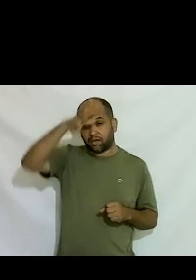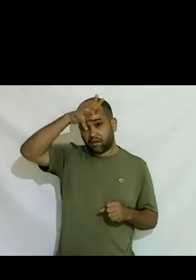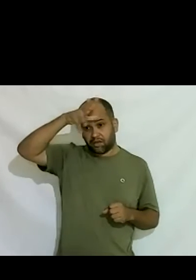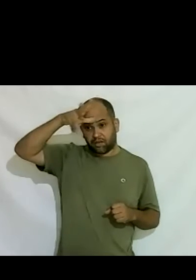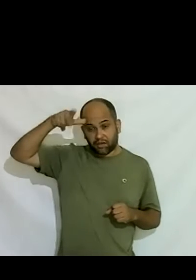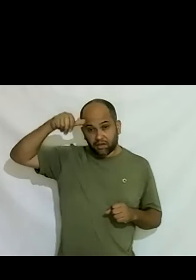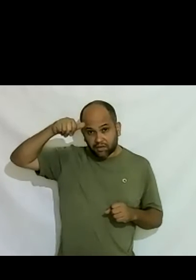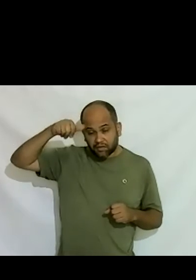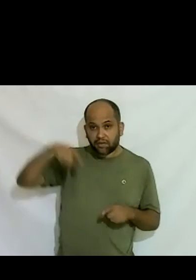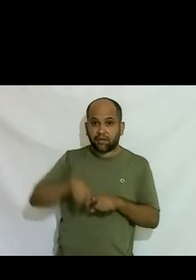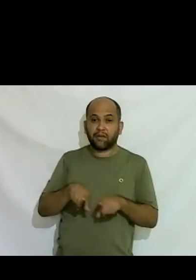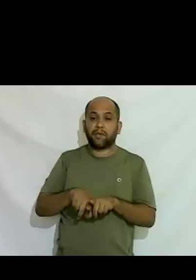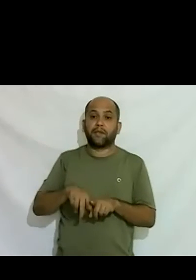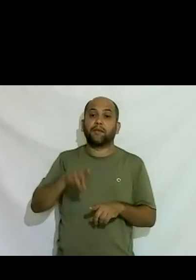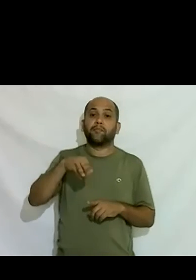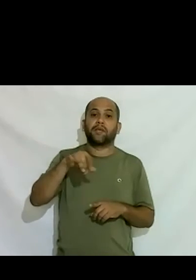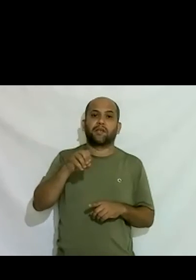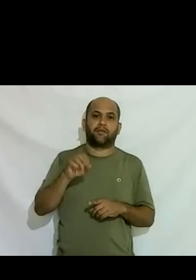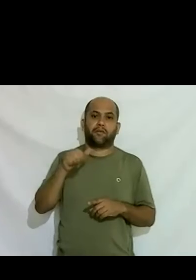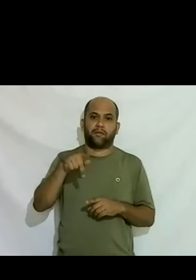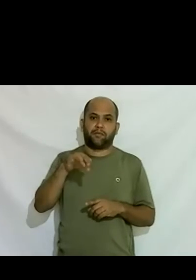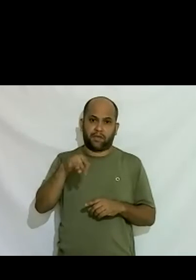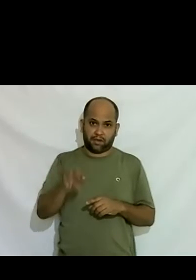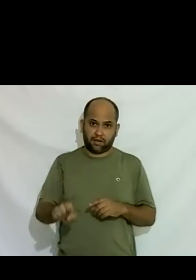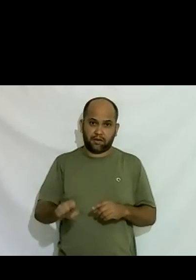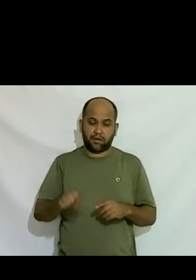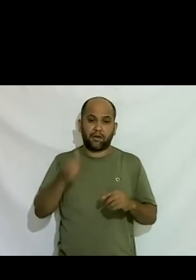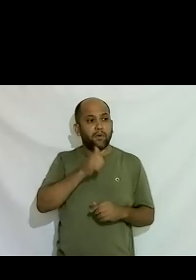do meio ambiente a questão de mulheres né